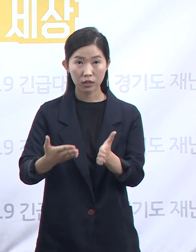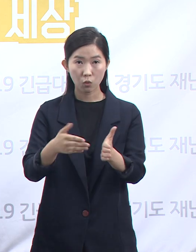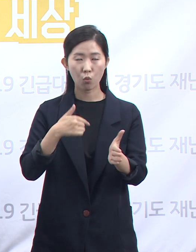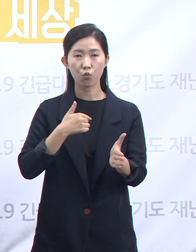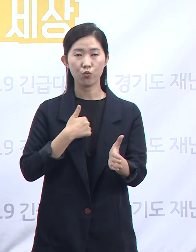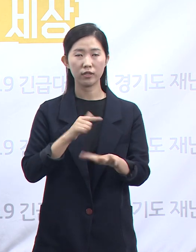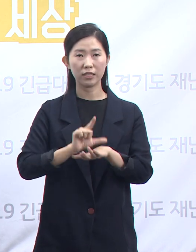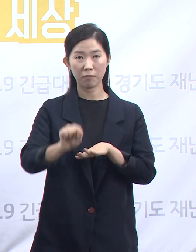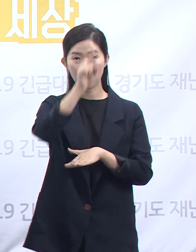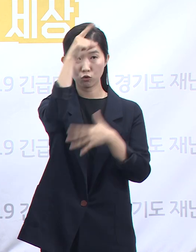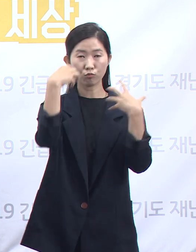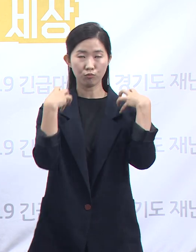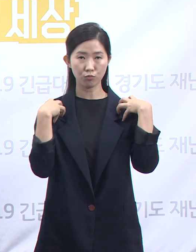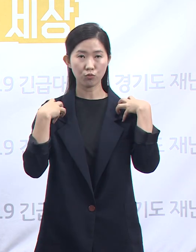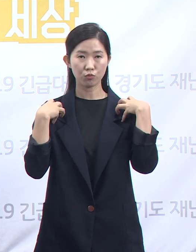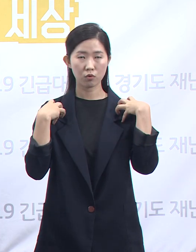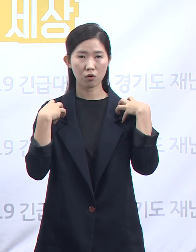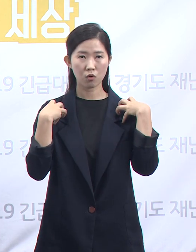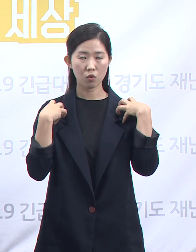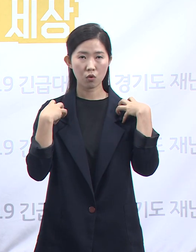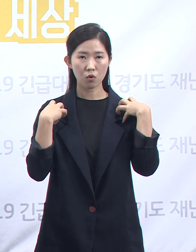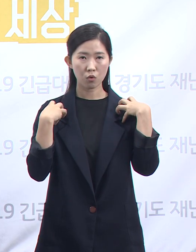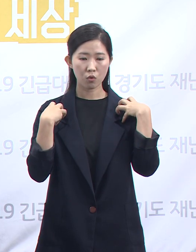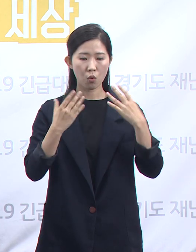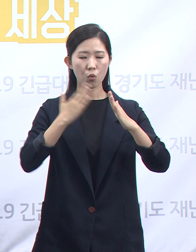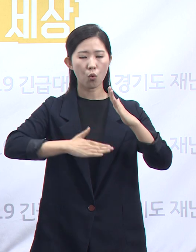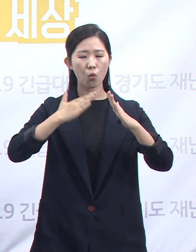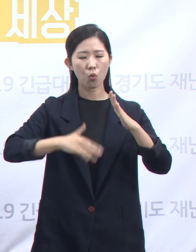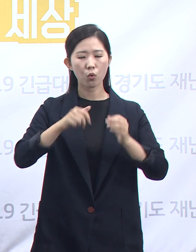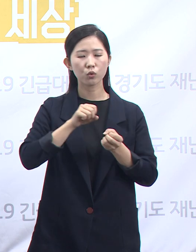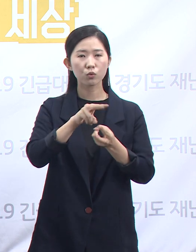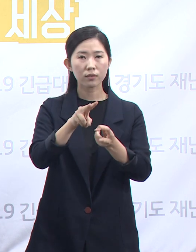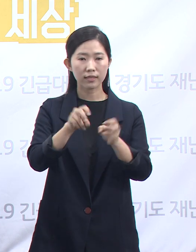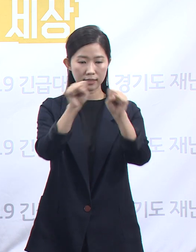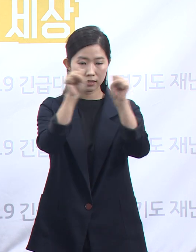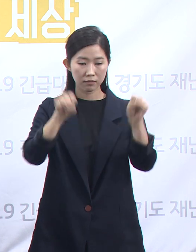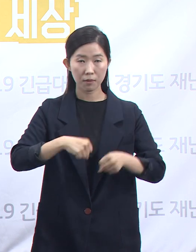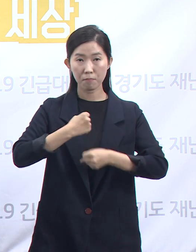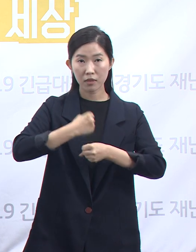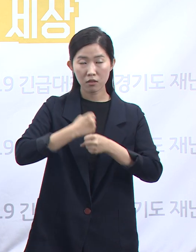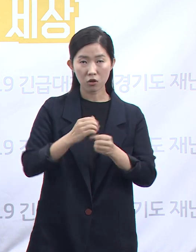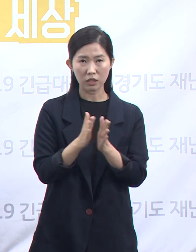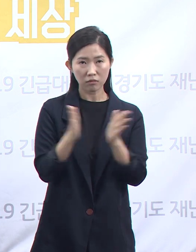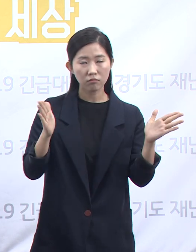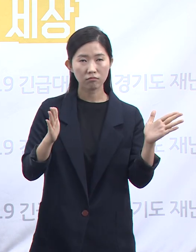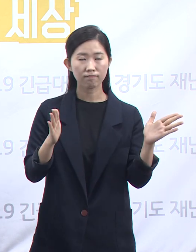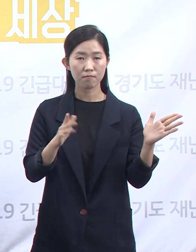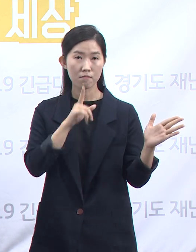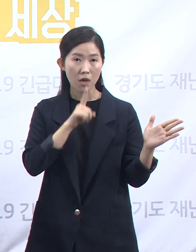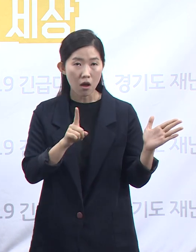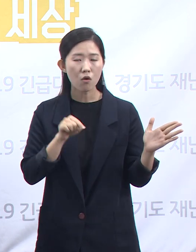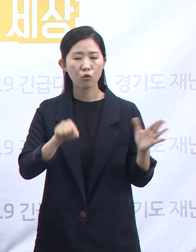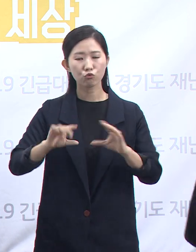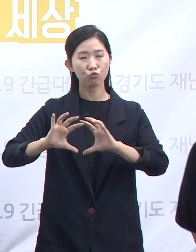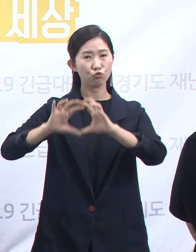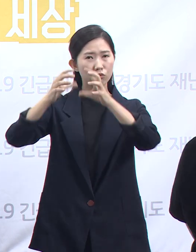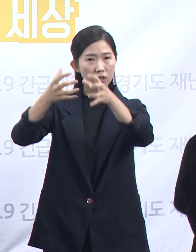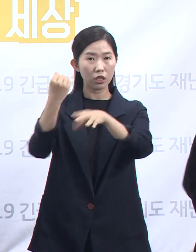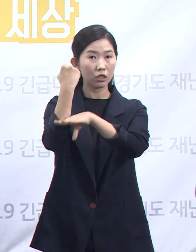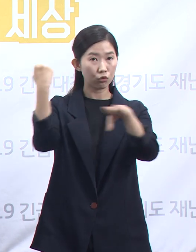공공조달시스템을 자체 개발 운영하겠다고 나선 것은 국제기준에도 부합하기 때문입니다.